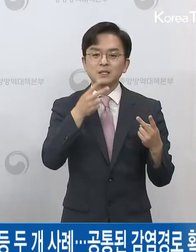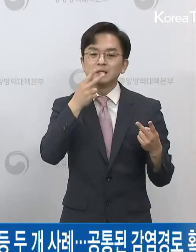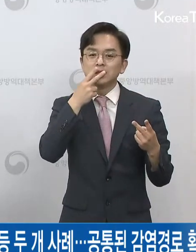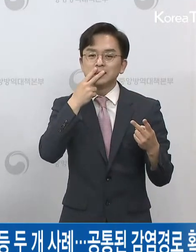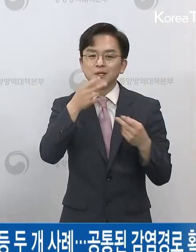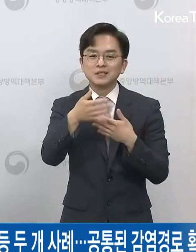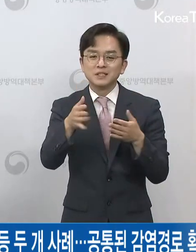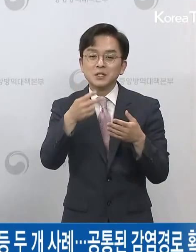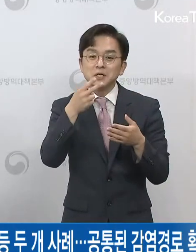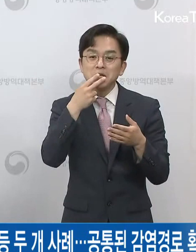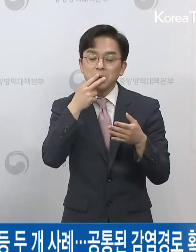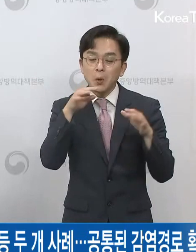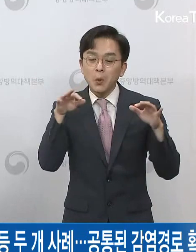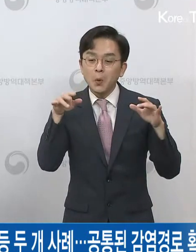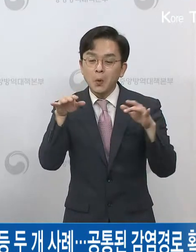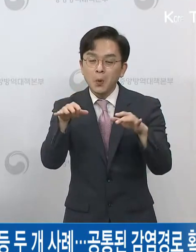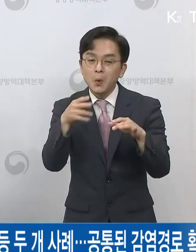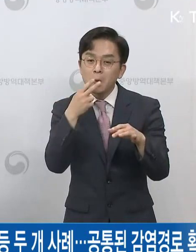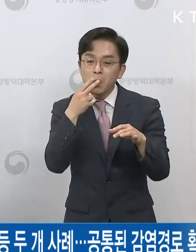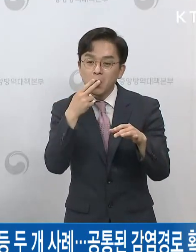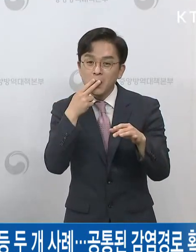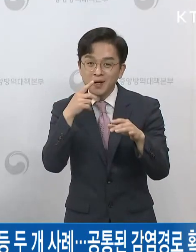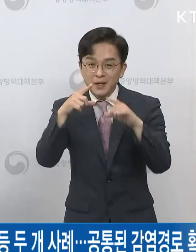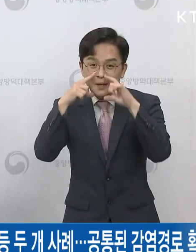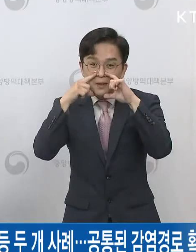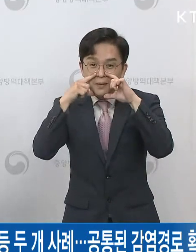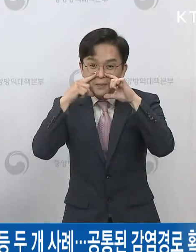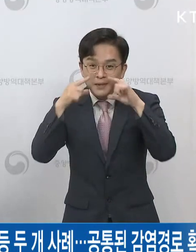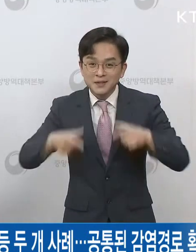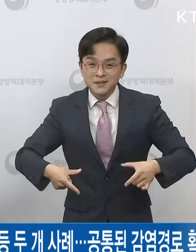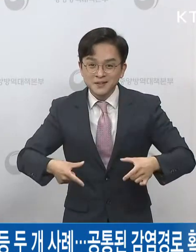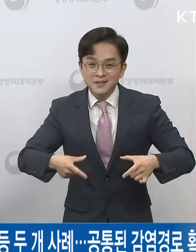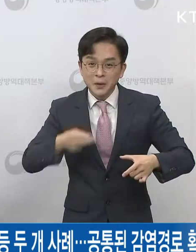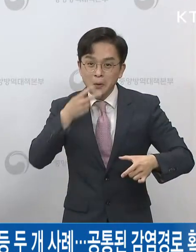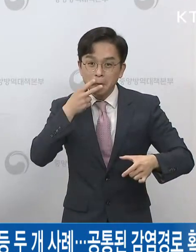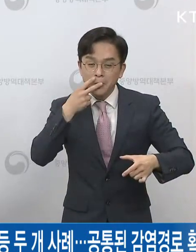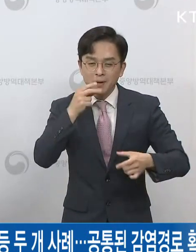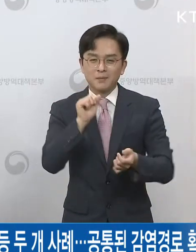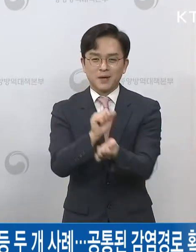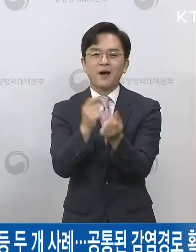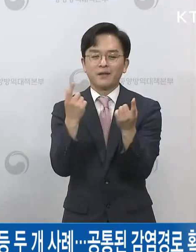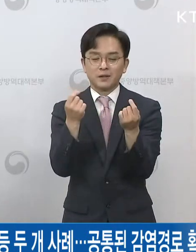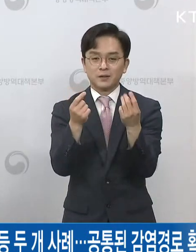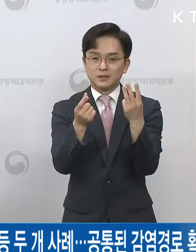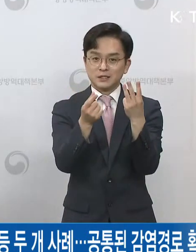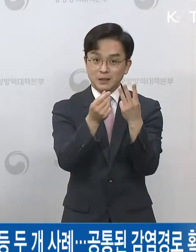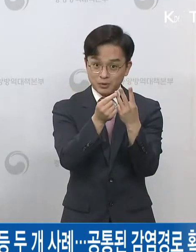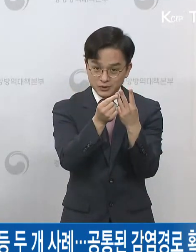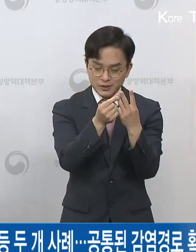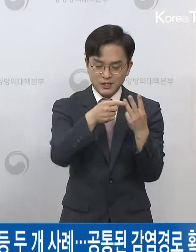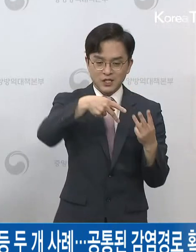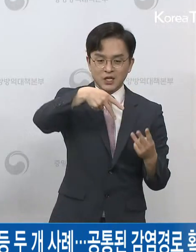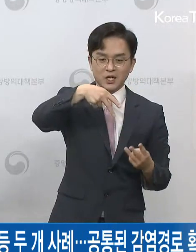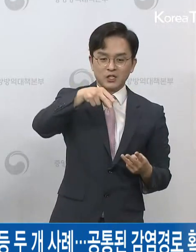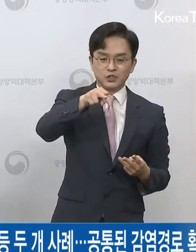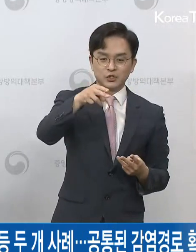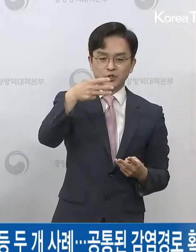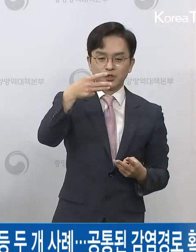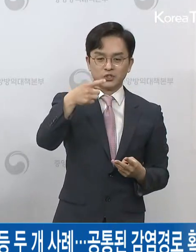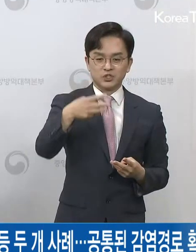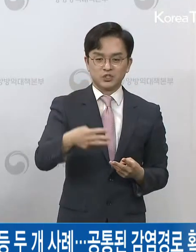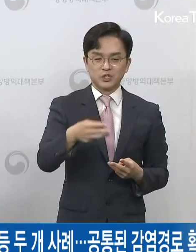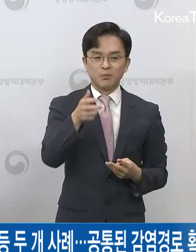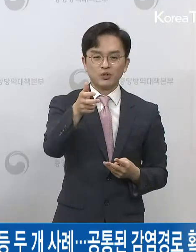마스크를 못 쓰시는 상황이 생기고요. 그리고 셔틀버스 그리고 작업장에서의 어떤 접촉 이런 부분들을